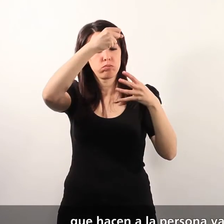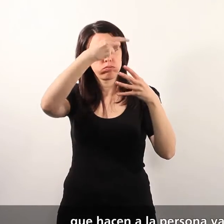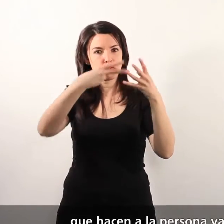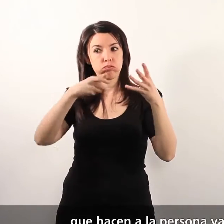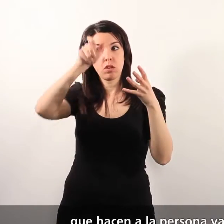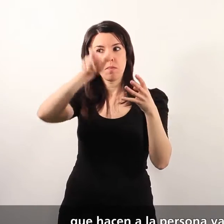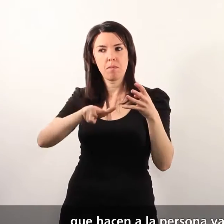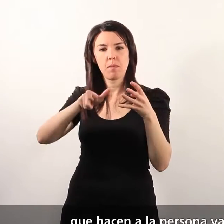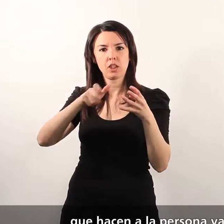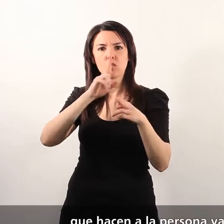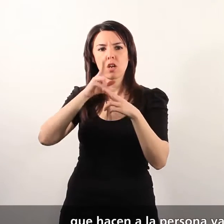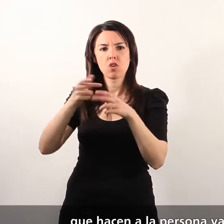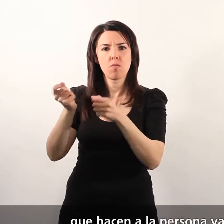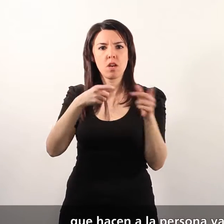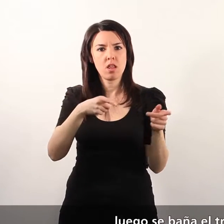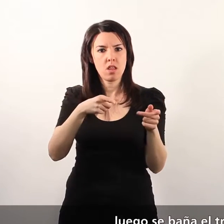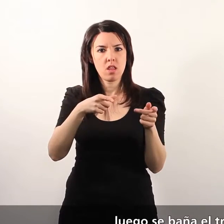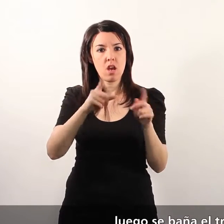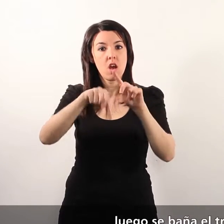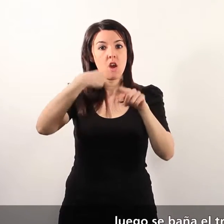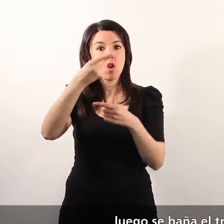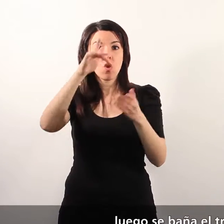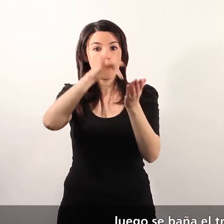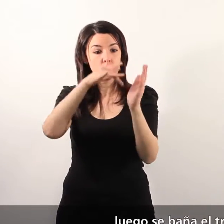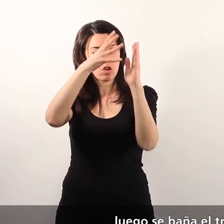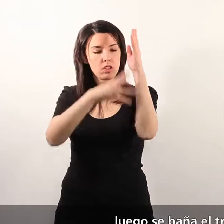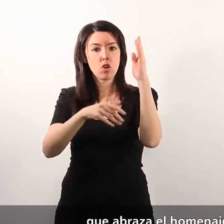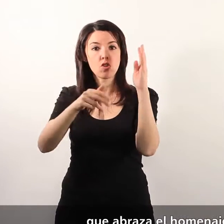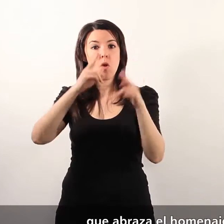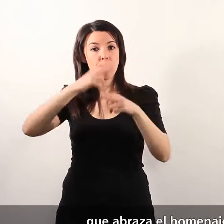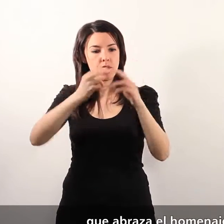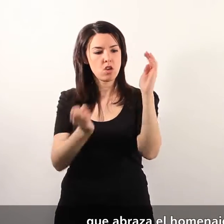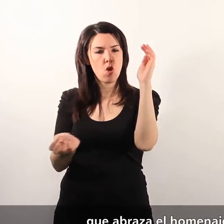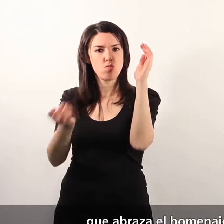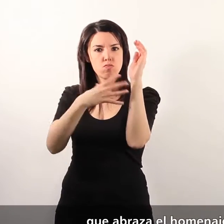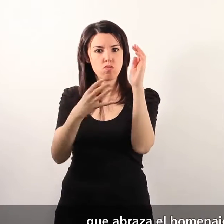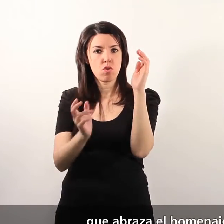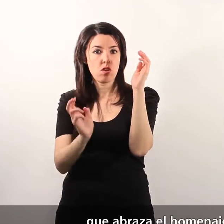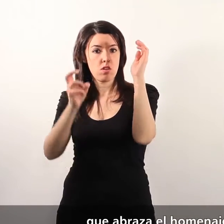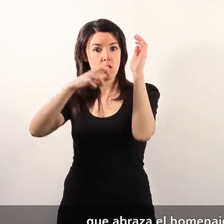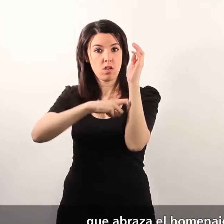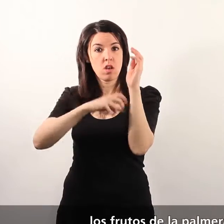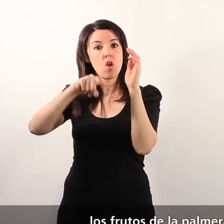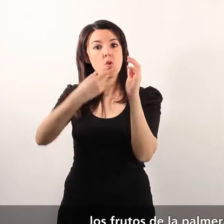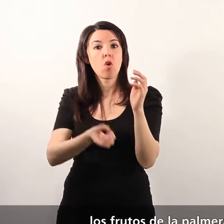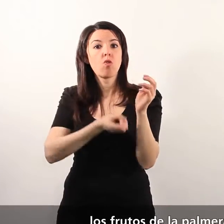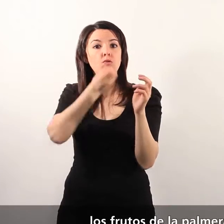a la persona valedora de este hecho. Luego se baña el tronco con vino, que abraza el homenajeado y que recibirá los frutos de la